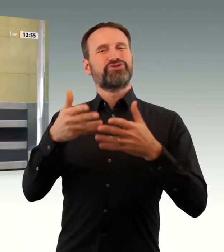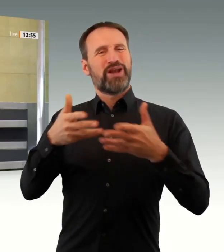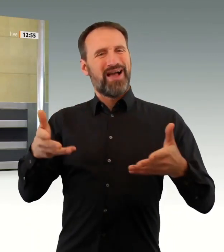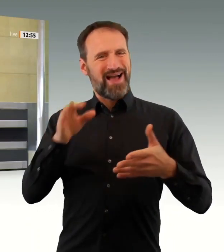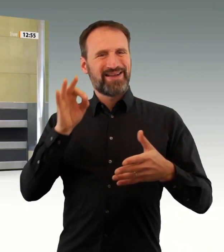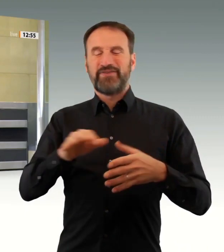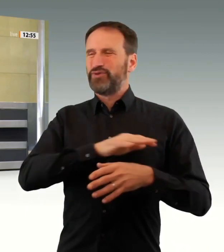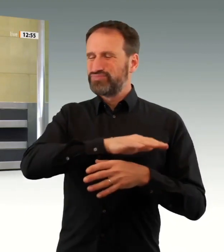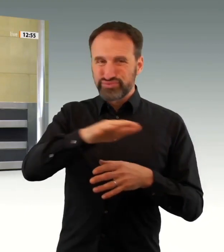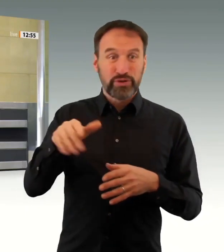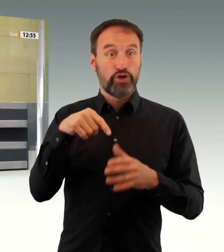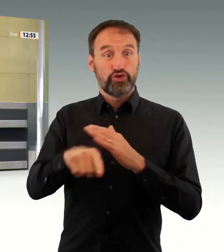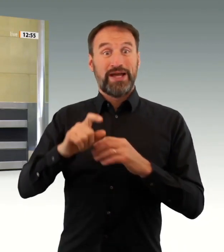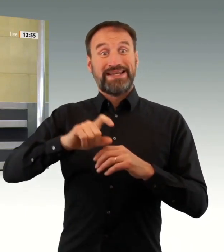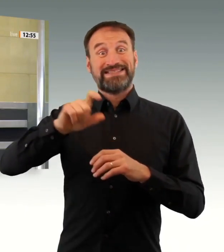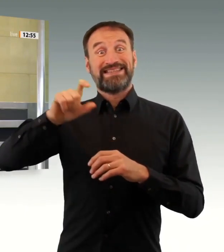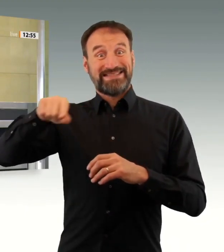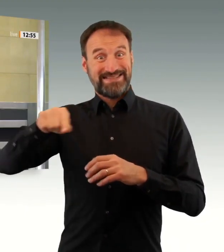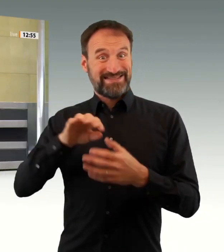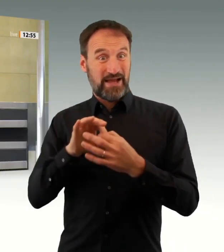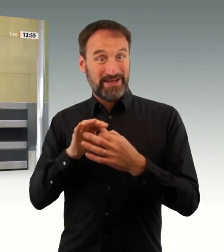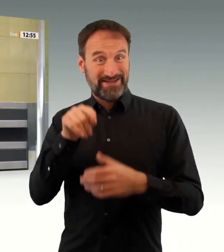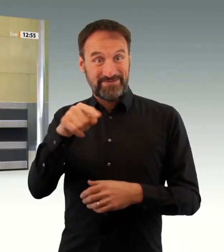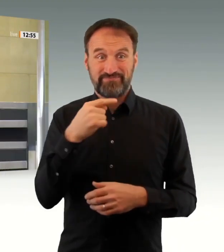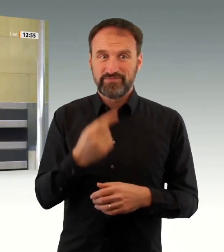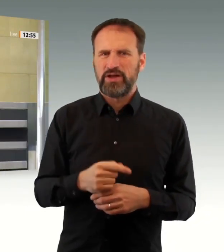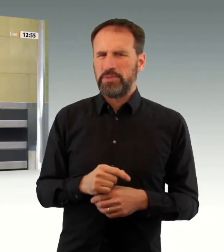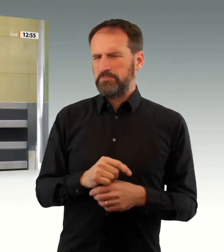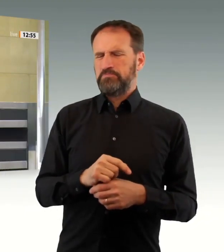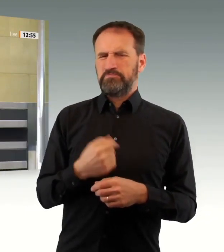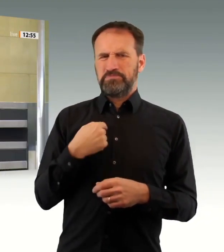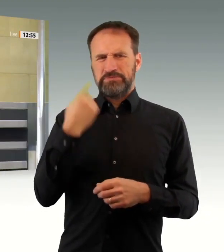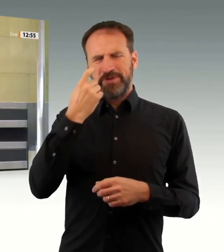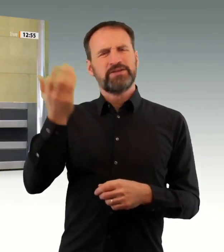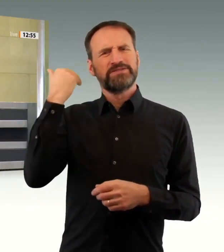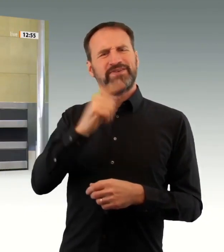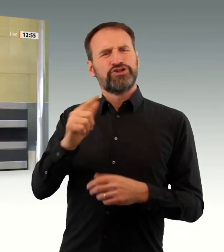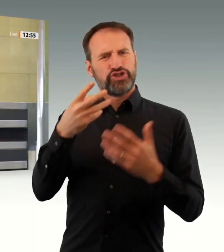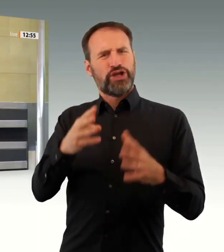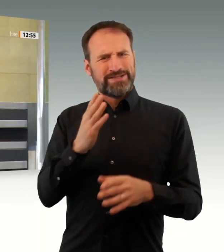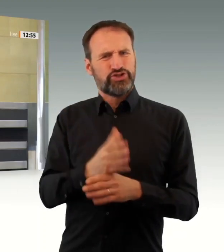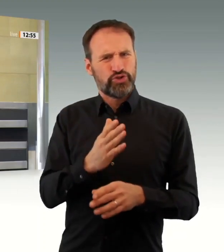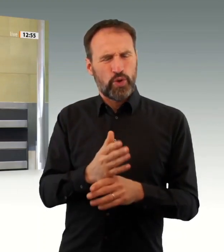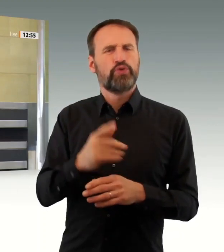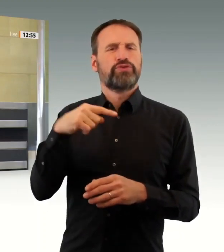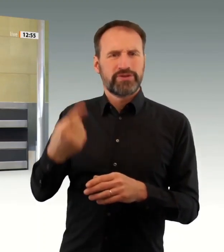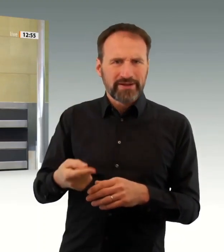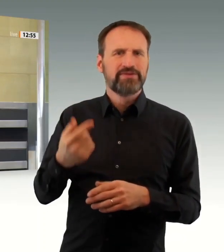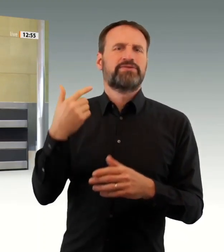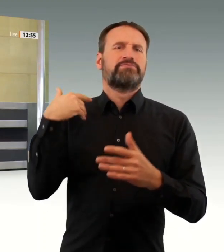natürlich für die Maßnahmen jetzt hier auch, die jetzt in diesem Gesetz beschlossen werden. Bei welchen Daten,